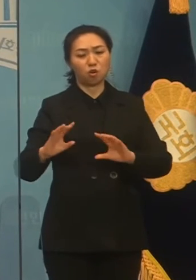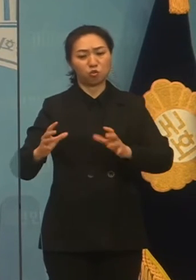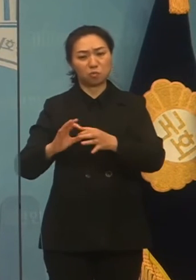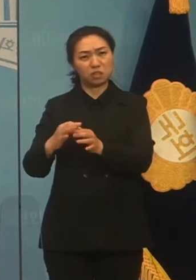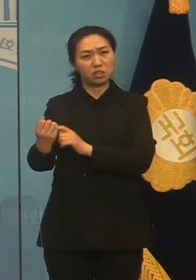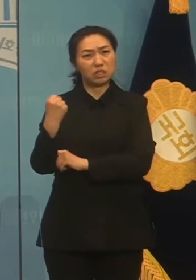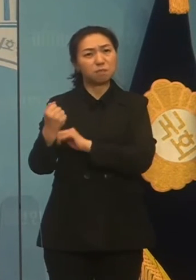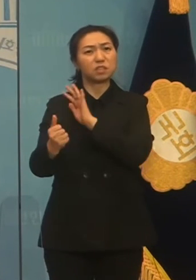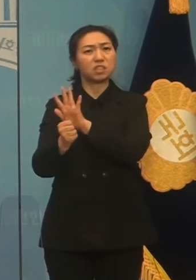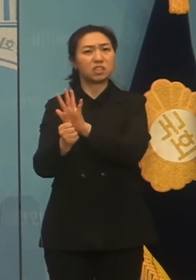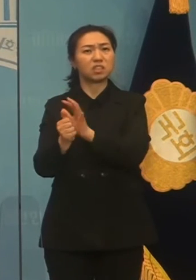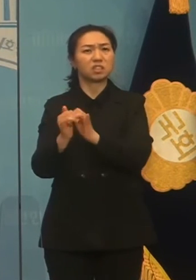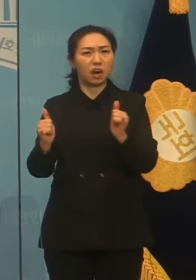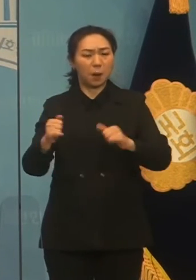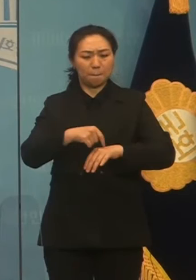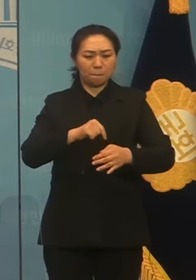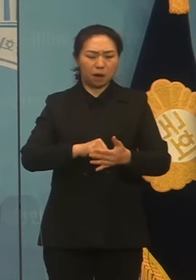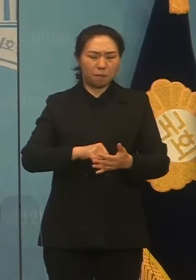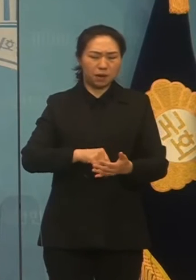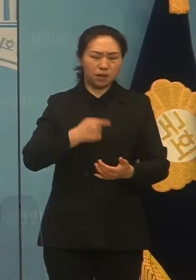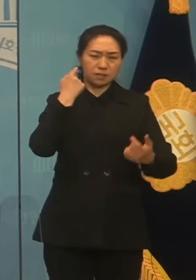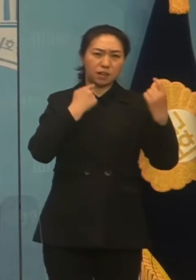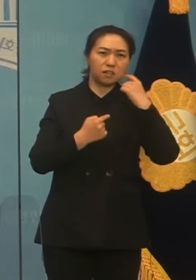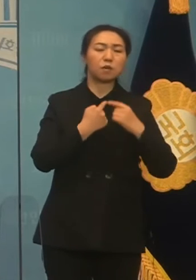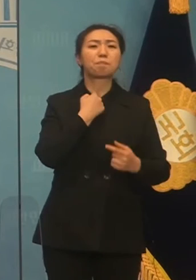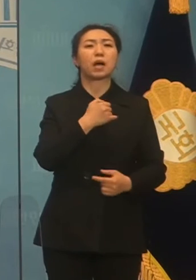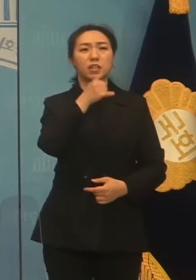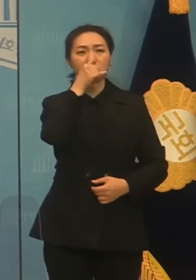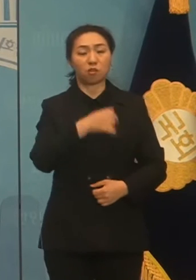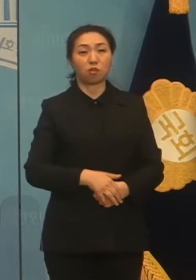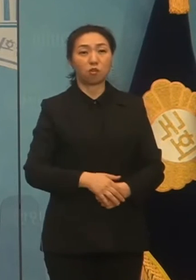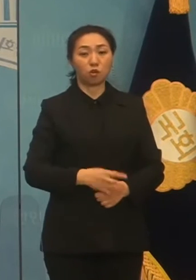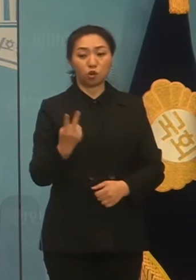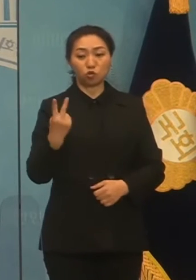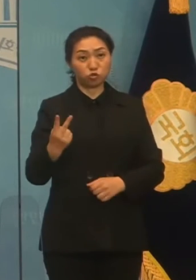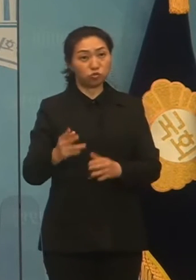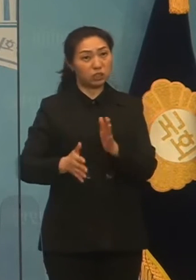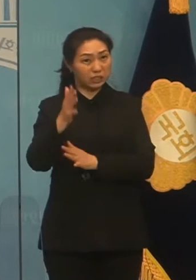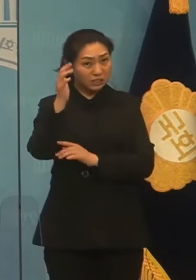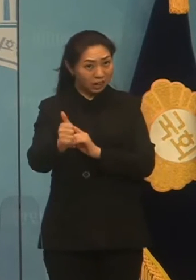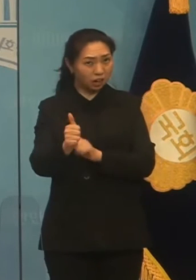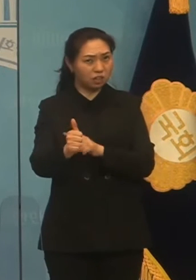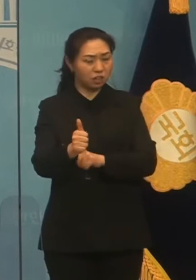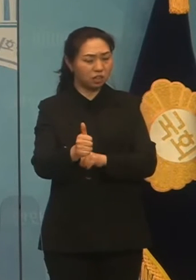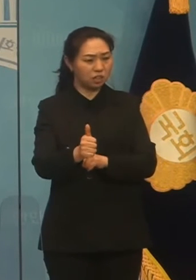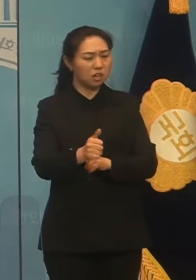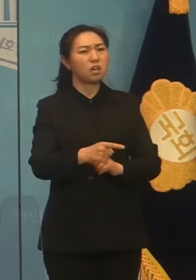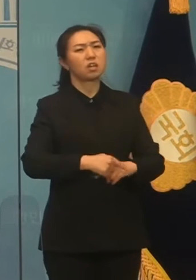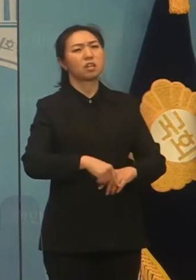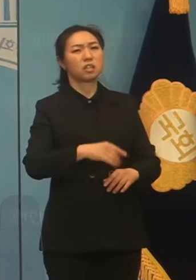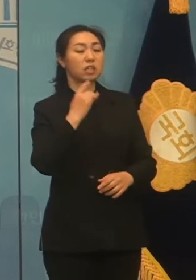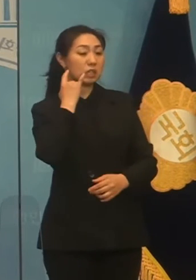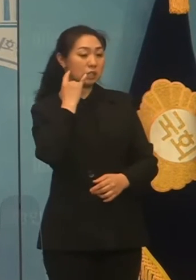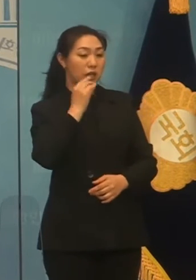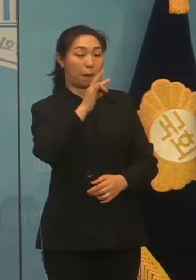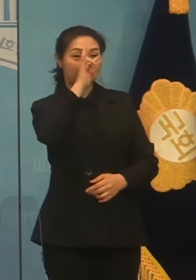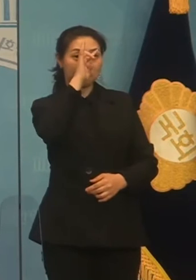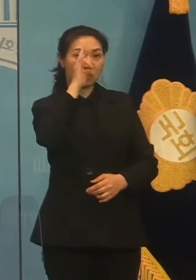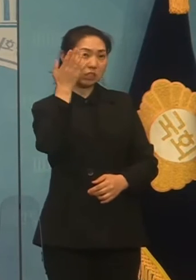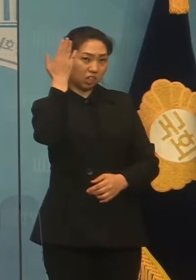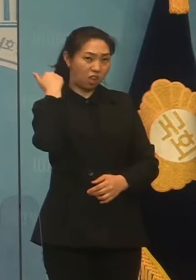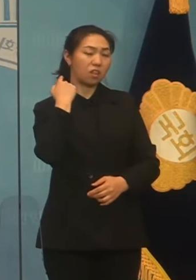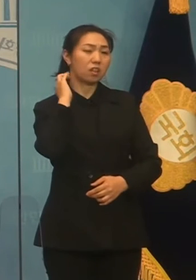바랍니다. 지금 두 시장이 사명 발언을 꺼낸 것은 보궐선거 이후 갈라진 시민들을 통합하기보다